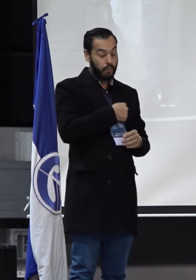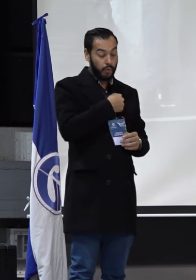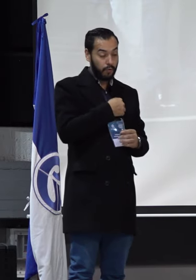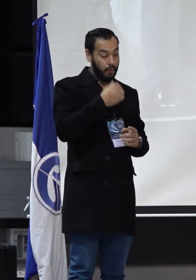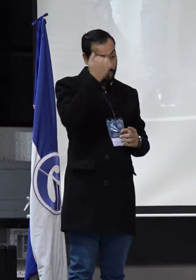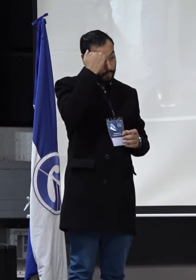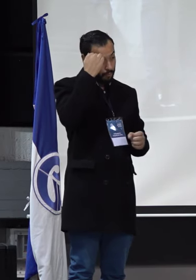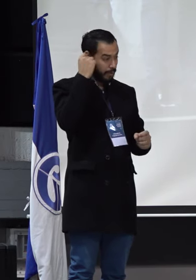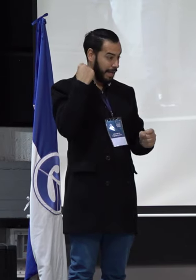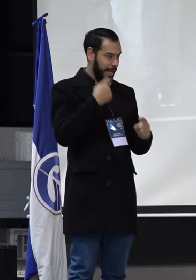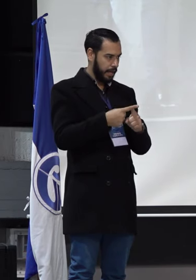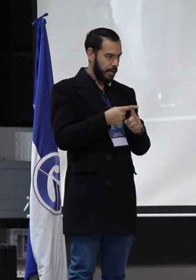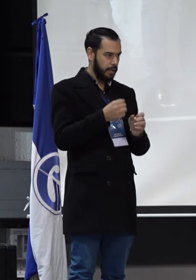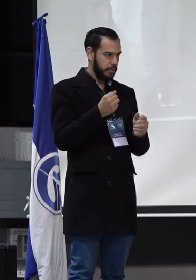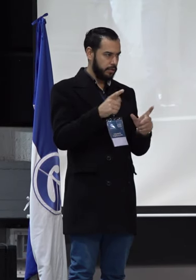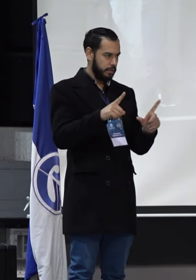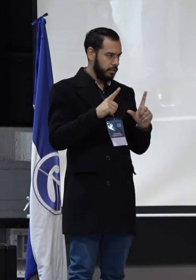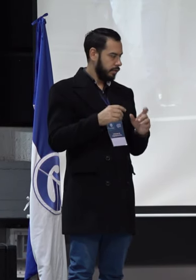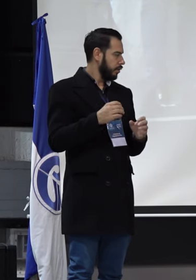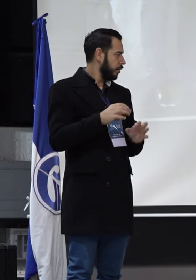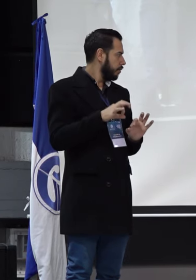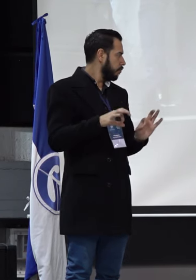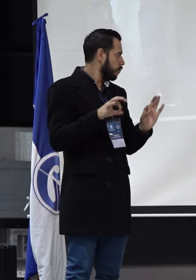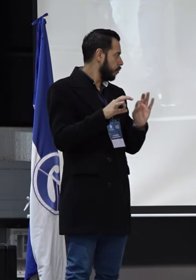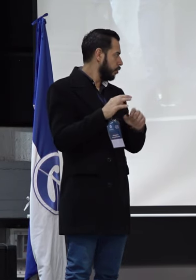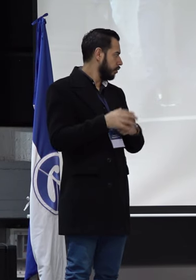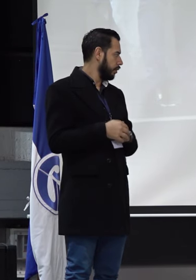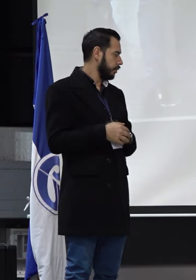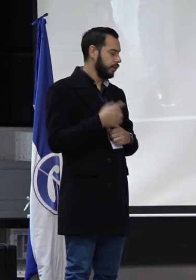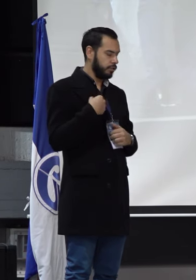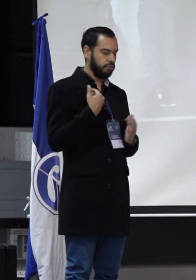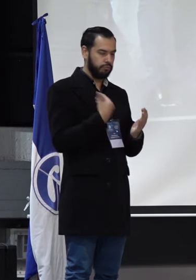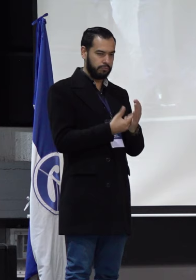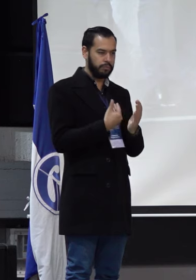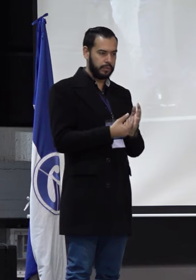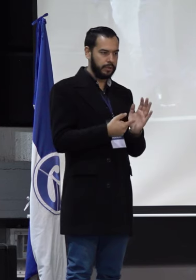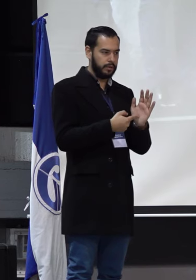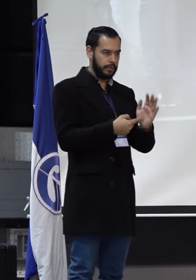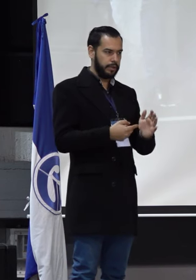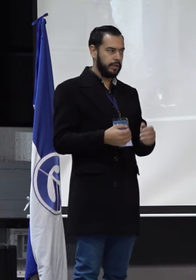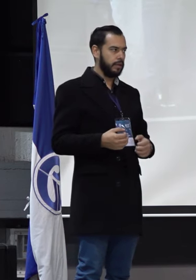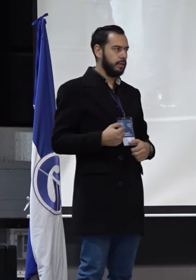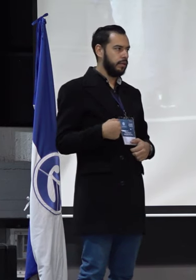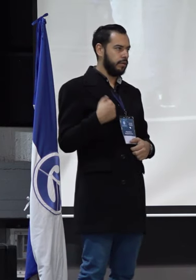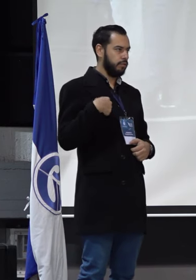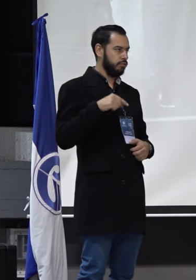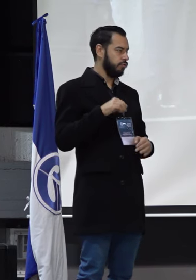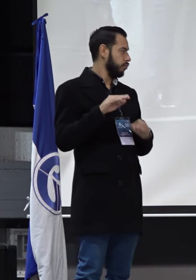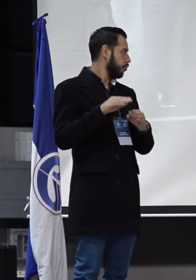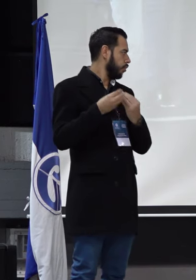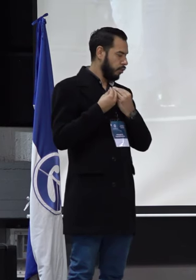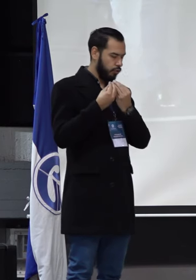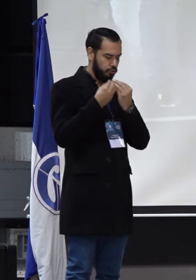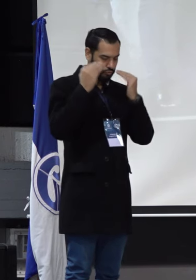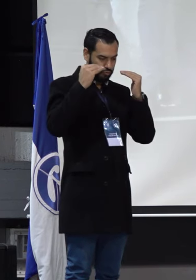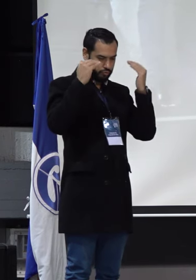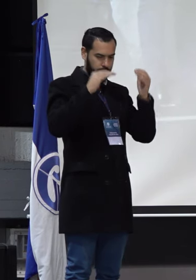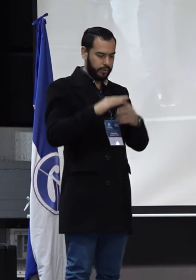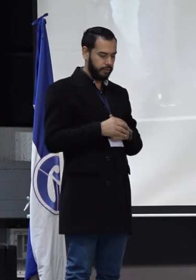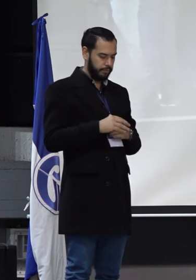es muy, pero muy importante para nosotros y es lo que queremos garantizar cuando estemos en el Consejo Superior.